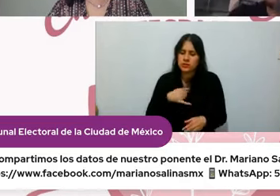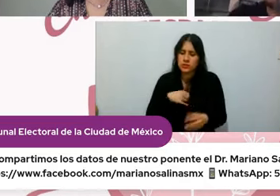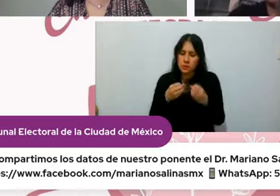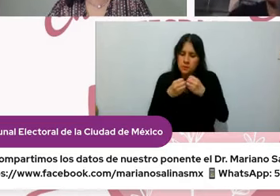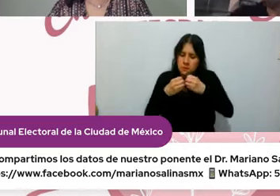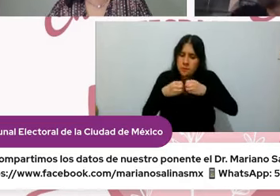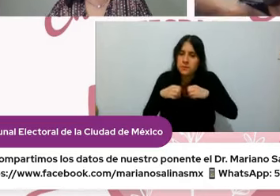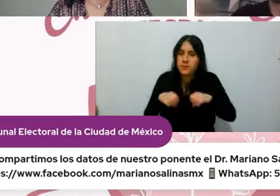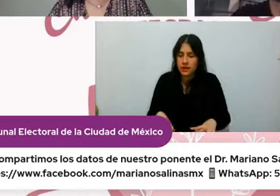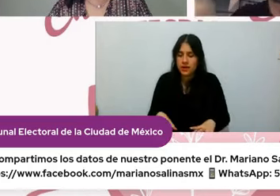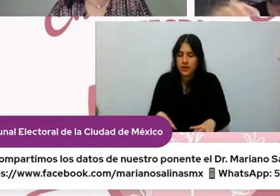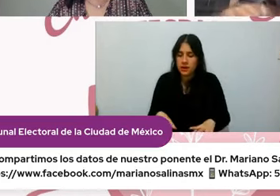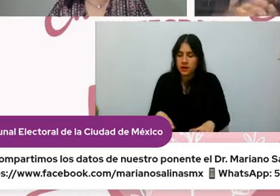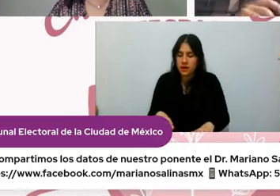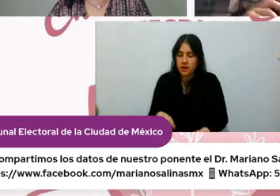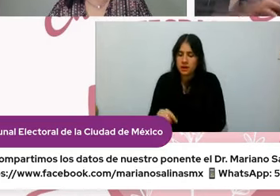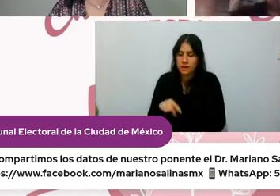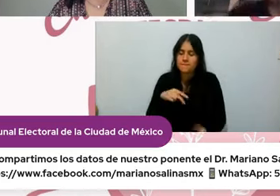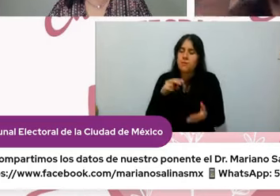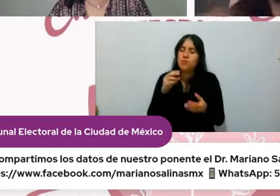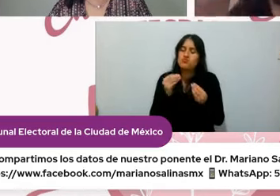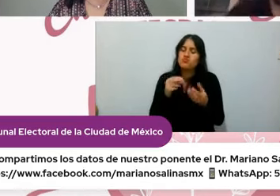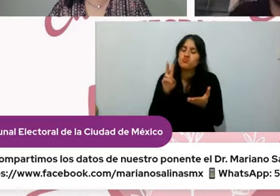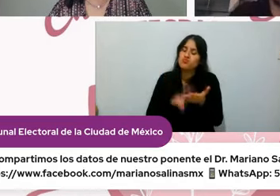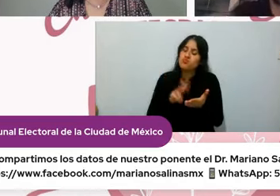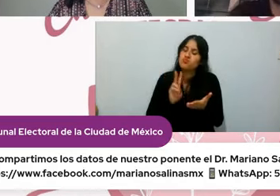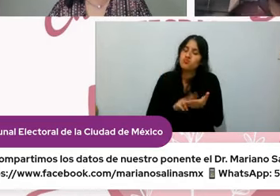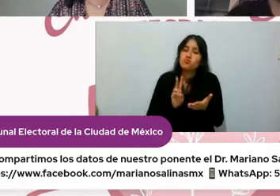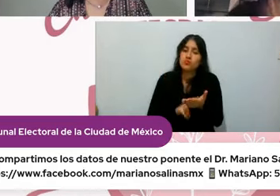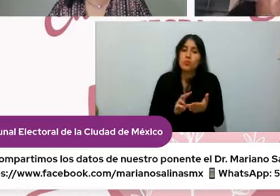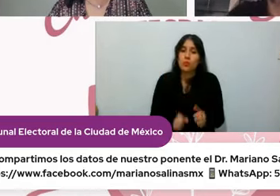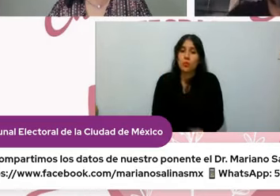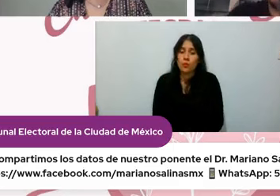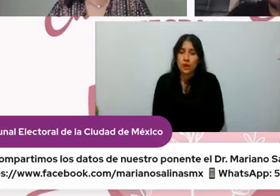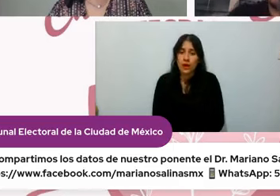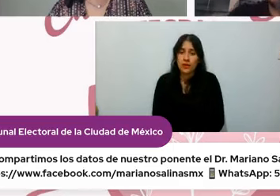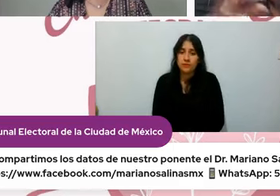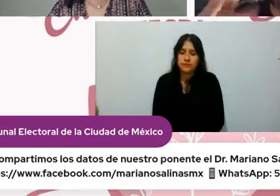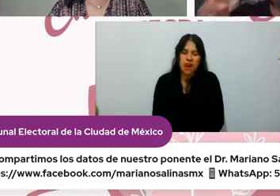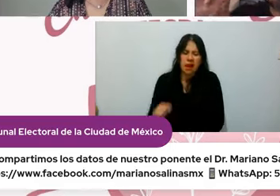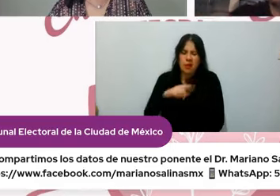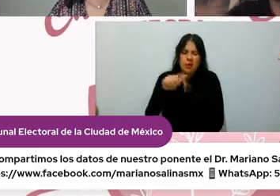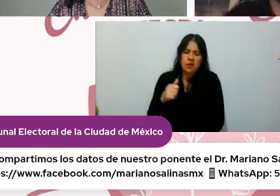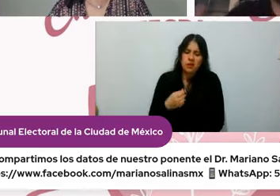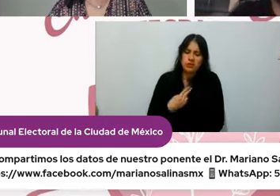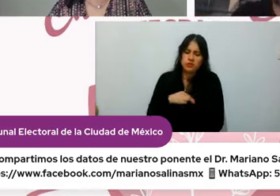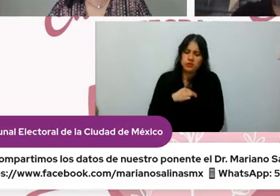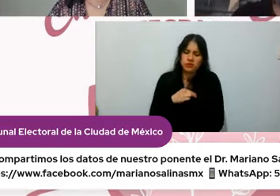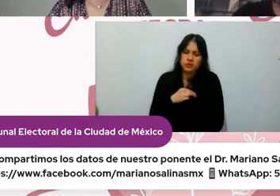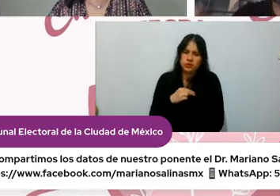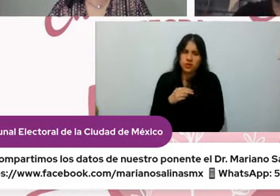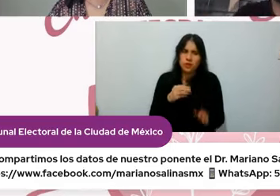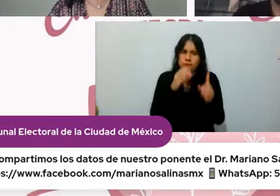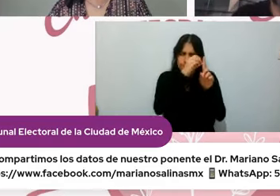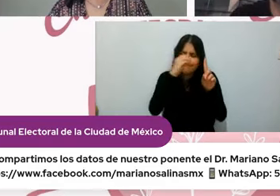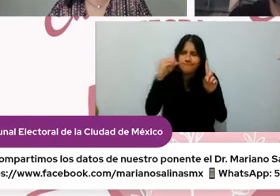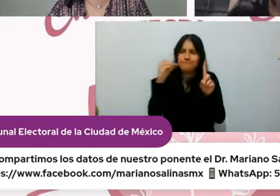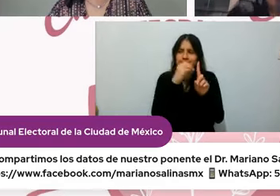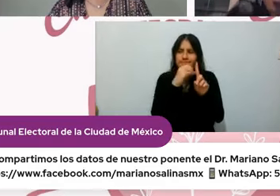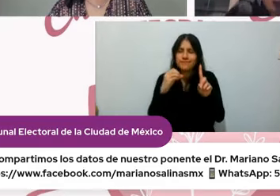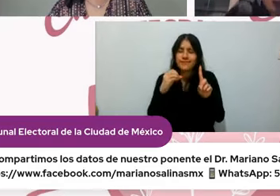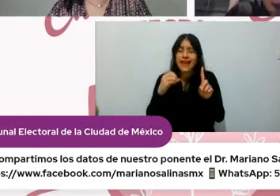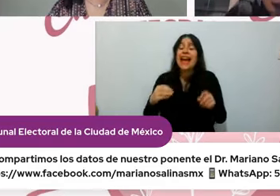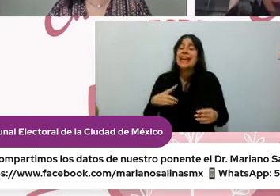pena y tiene sentido no hay problema eventualmente lograremos acomodarla y eventualmente lograremos disfrutar de lo